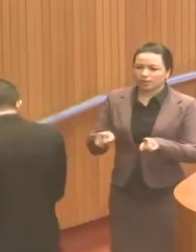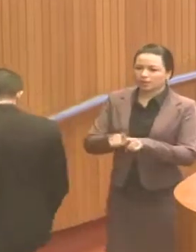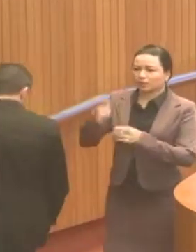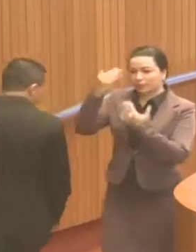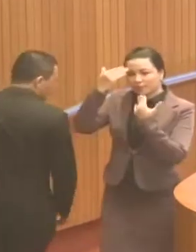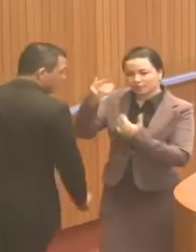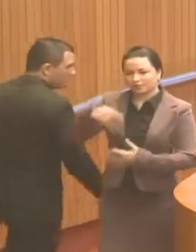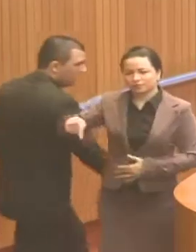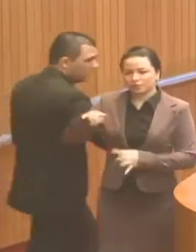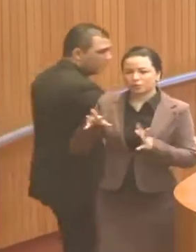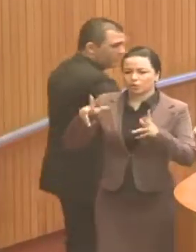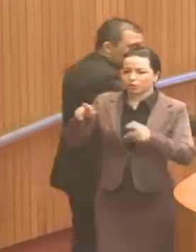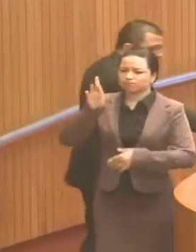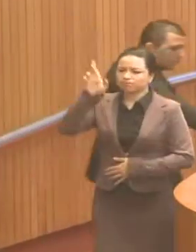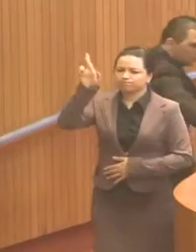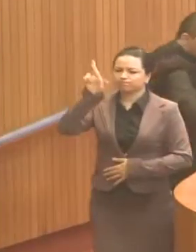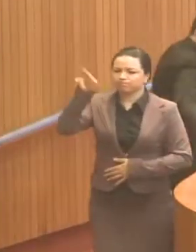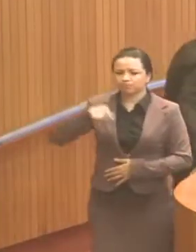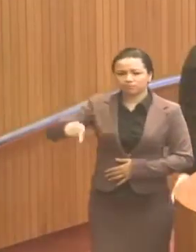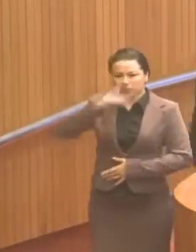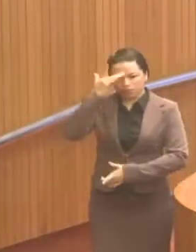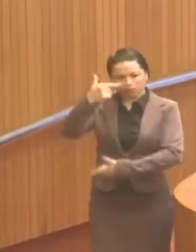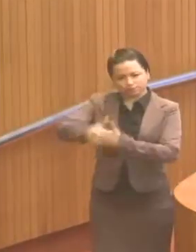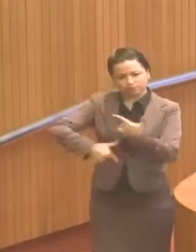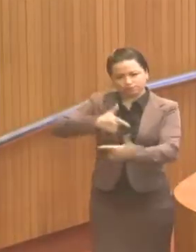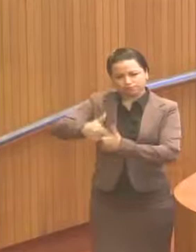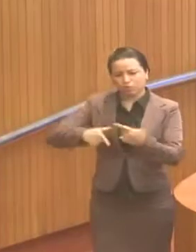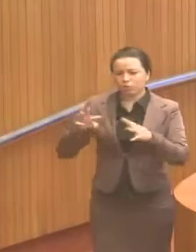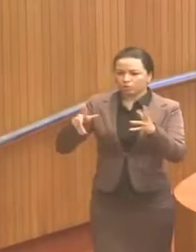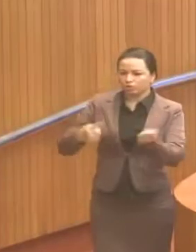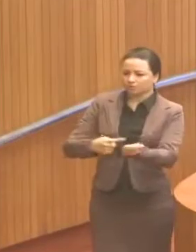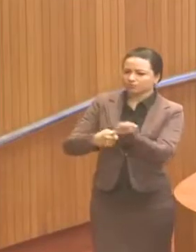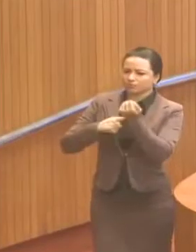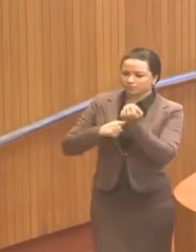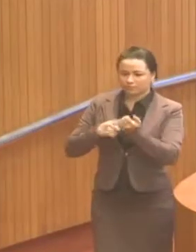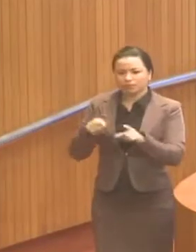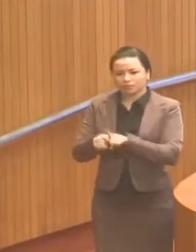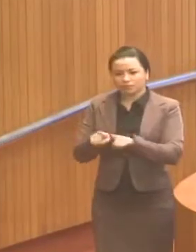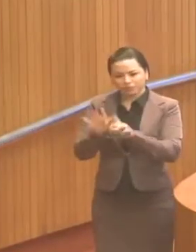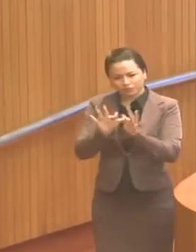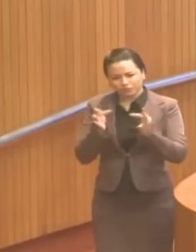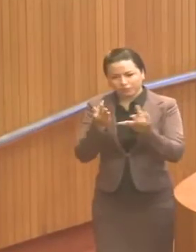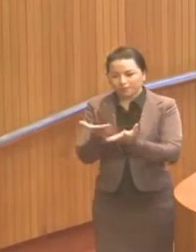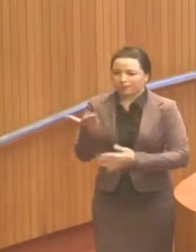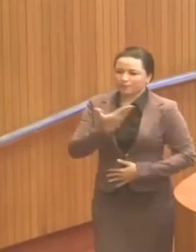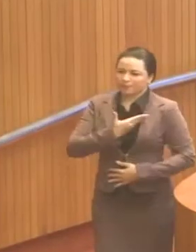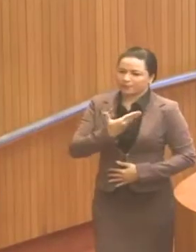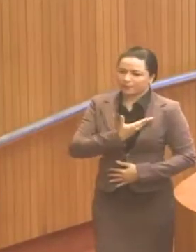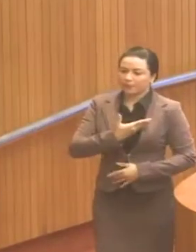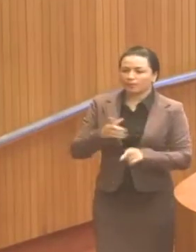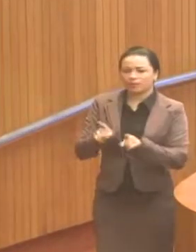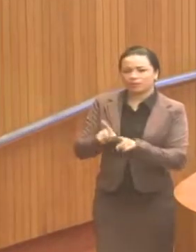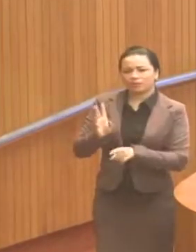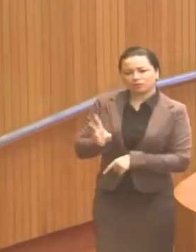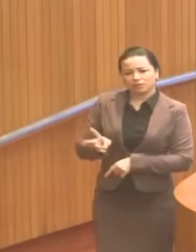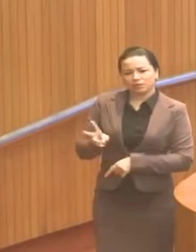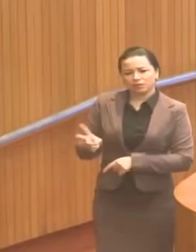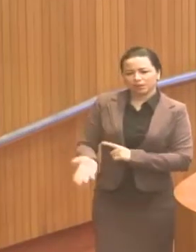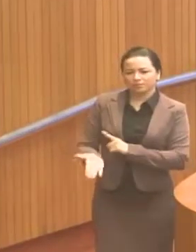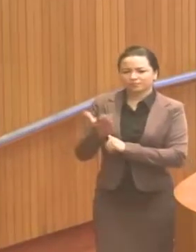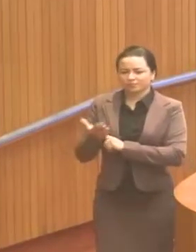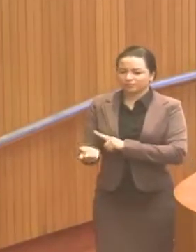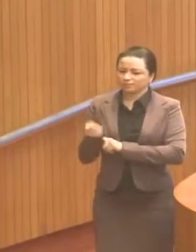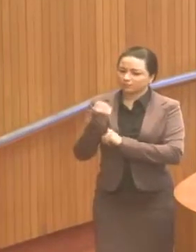às lideranças, aos militantes, assessores, familiares, amigos que me apoiaram com tanta